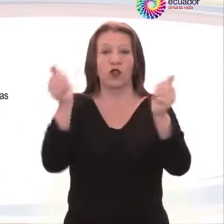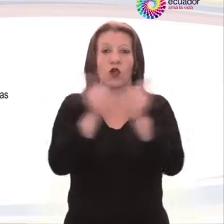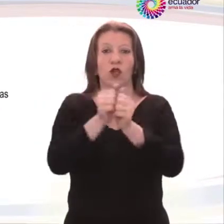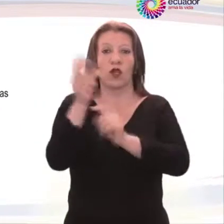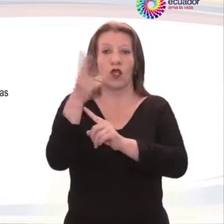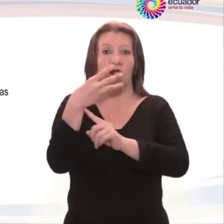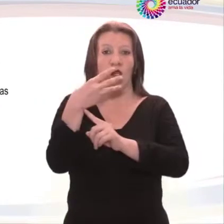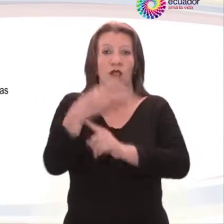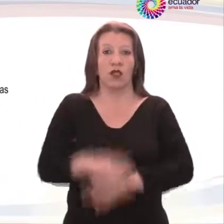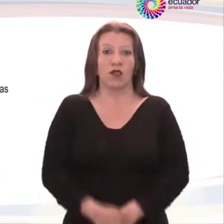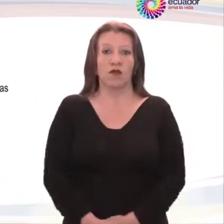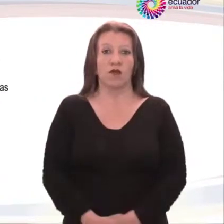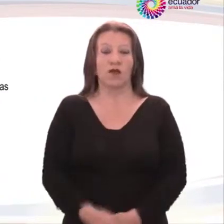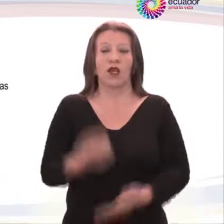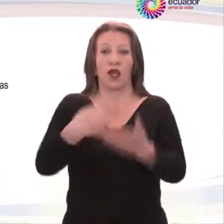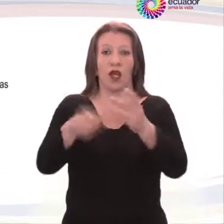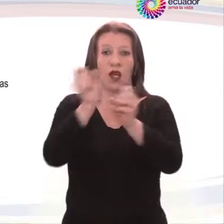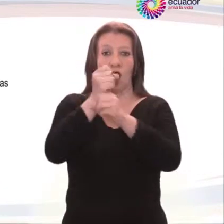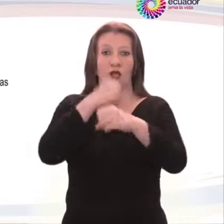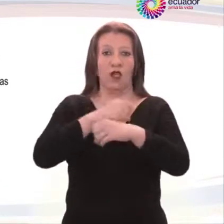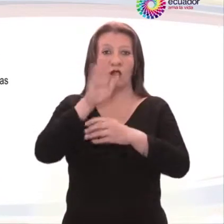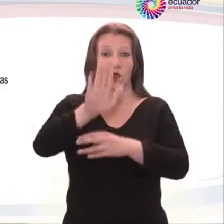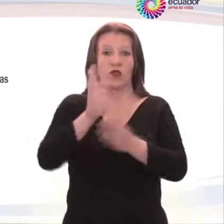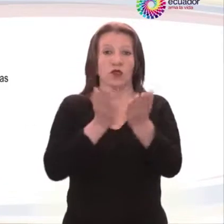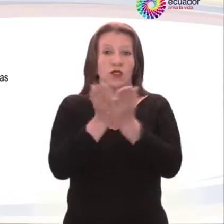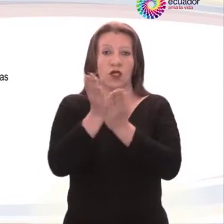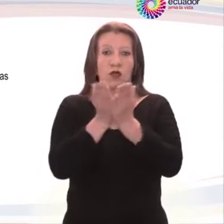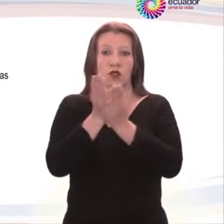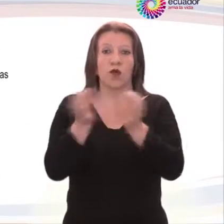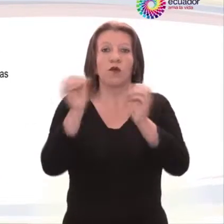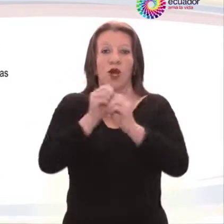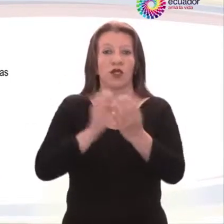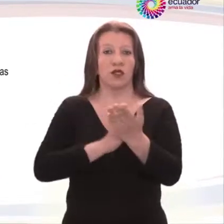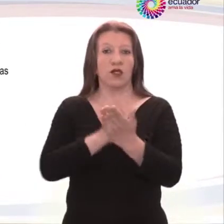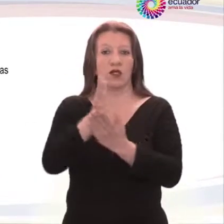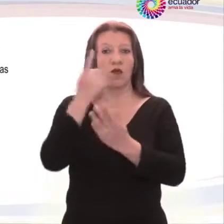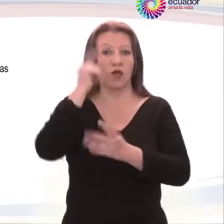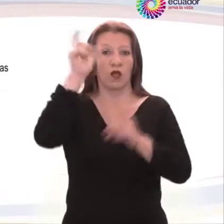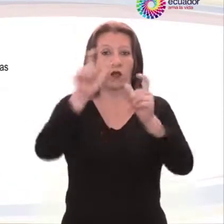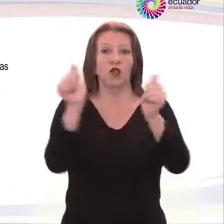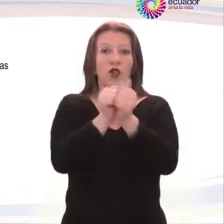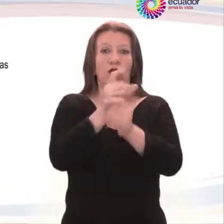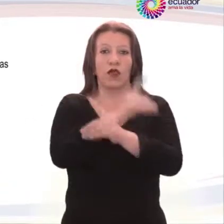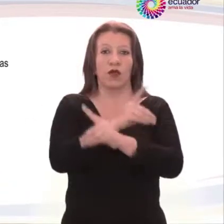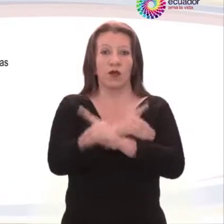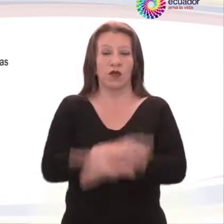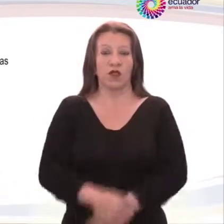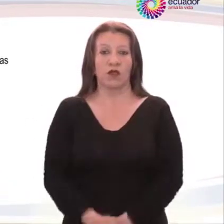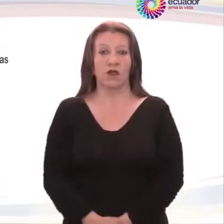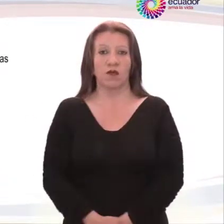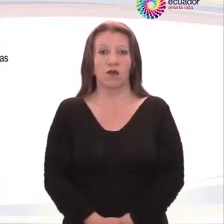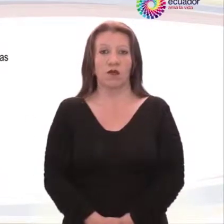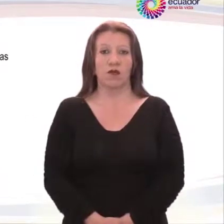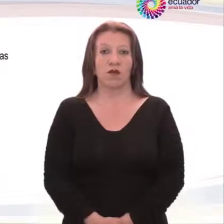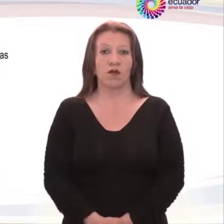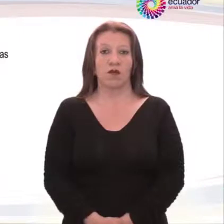de Internet, a que hagan que sus servicios sean accesibles para las personas con discapacidad. e.